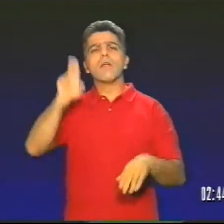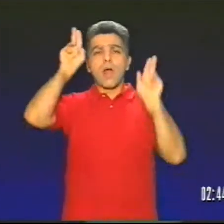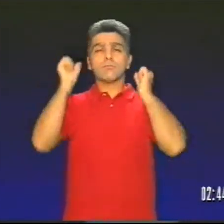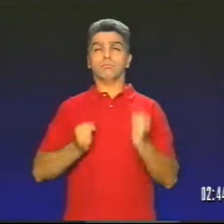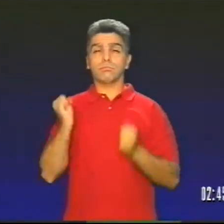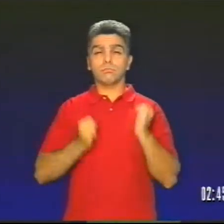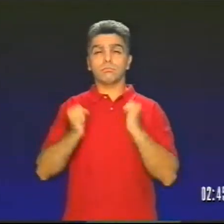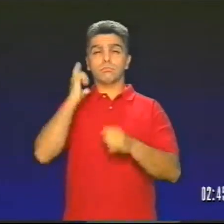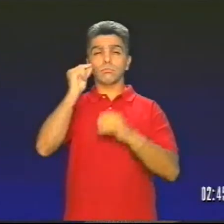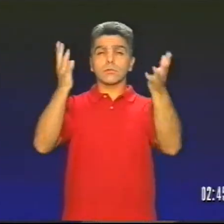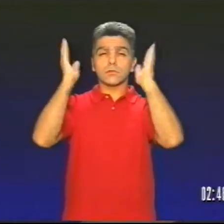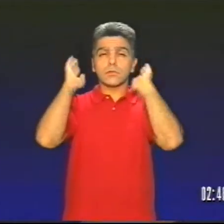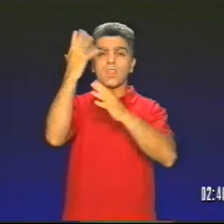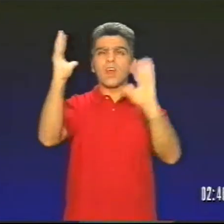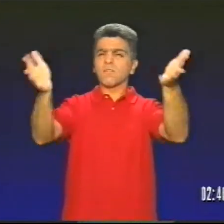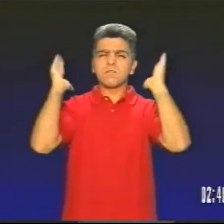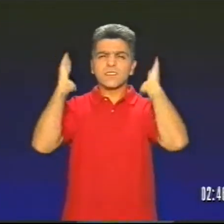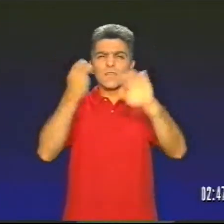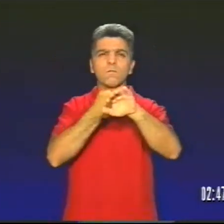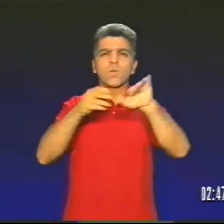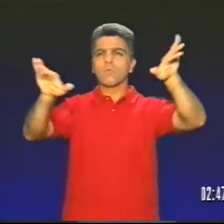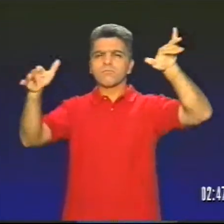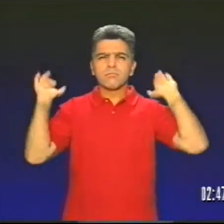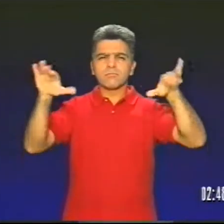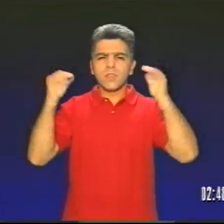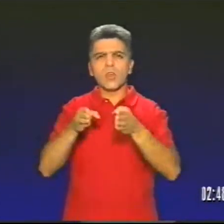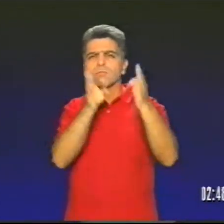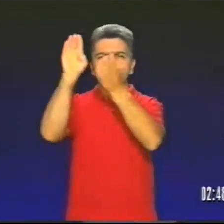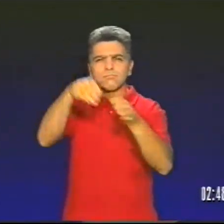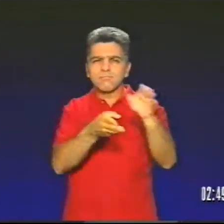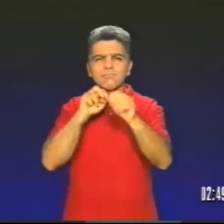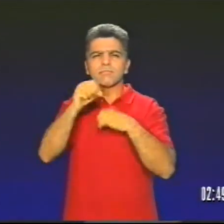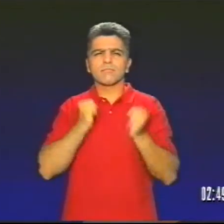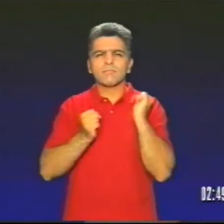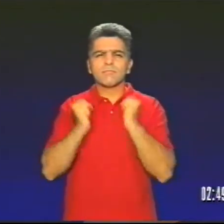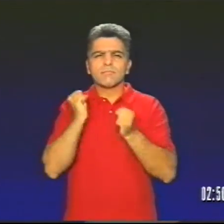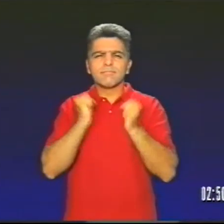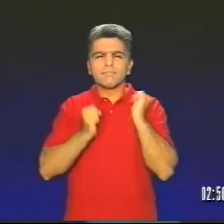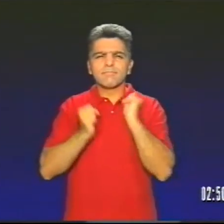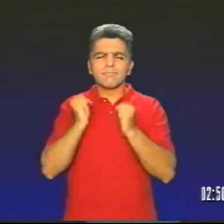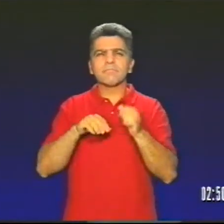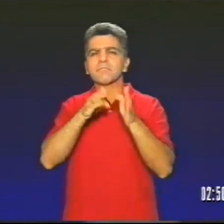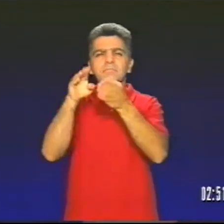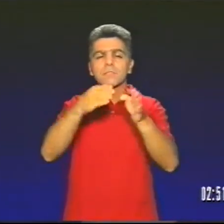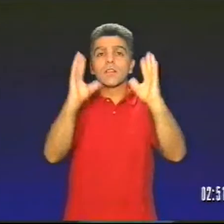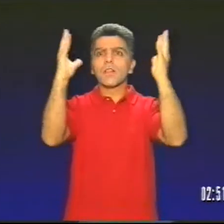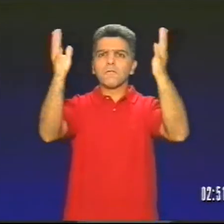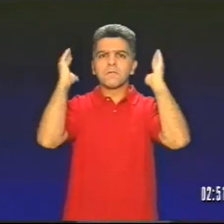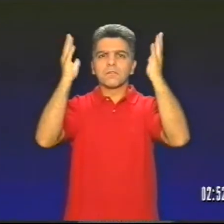Περνούσανε, ο Λαγός έτρεχε Διέσχισε το δάσος Πέρασε από τα φαράγια, πέρασε από τα βουνά Διέσχισε όλο το μονοπάτι